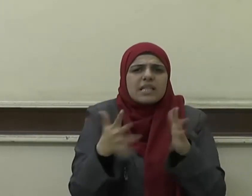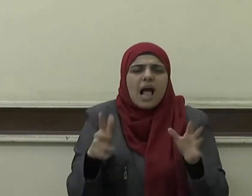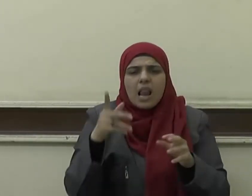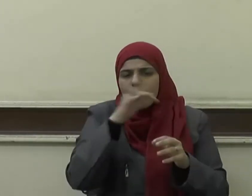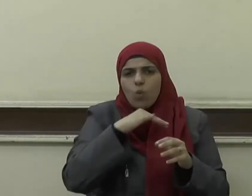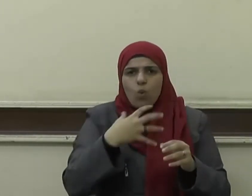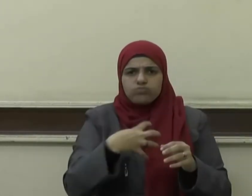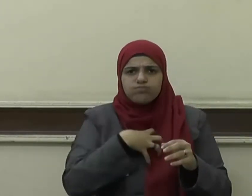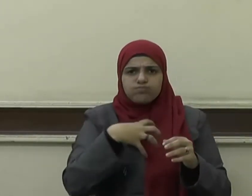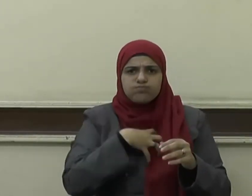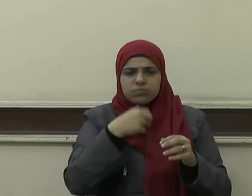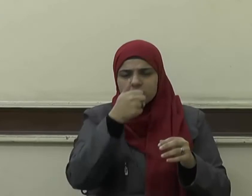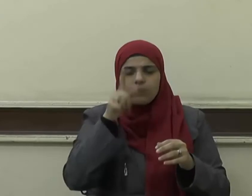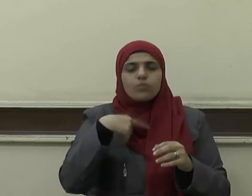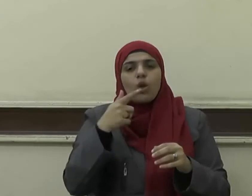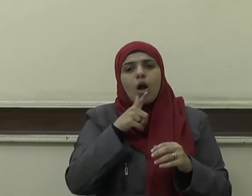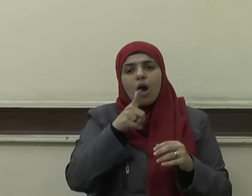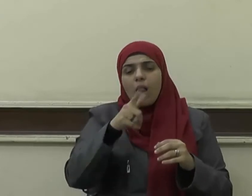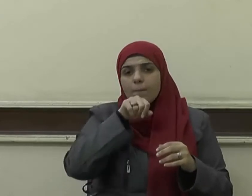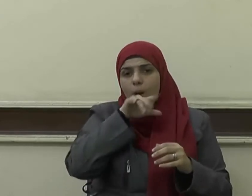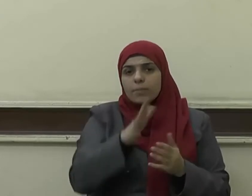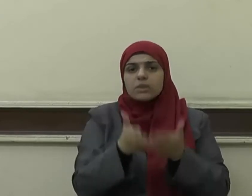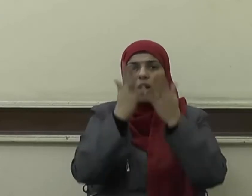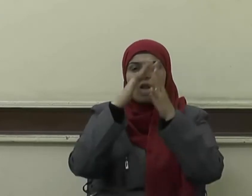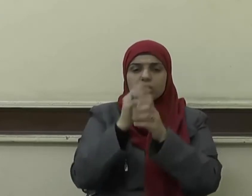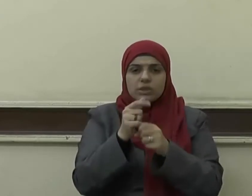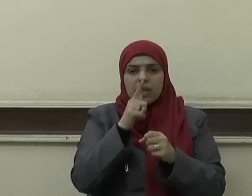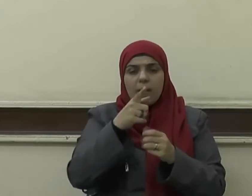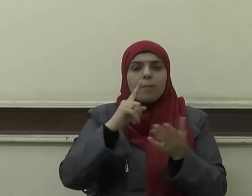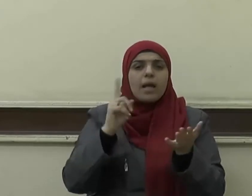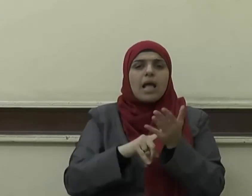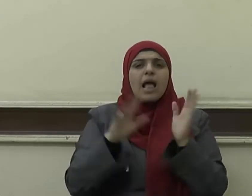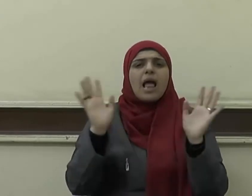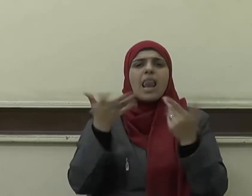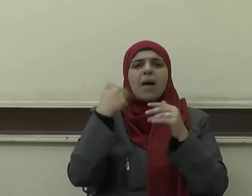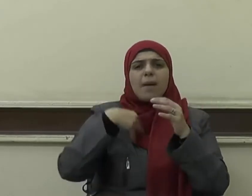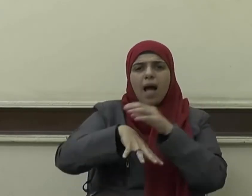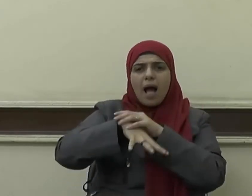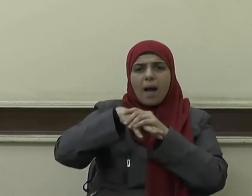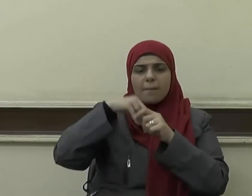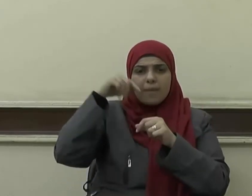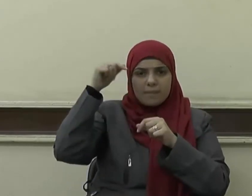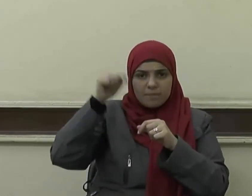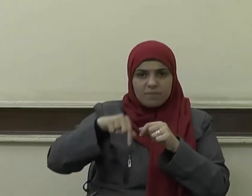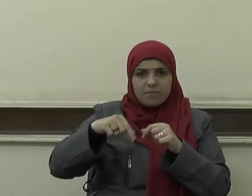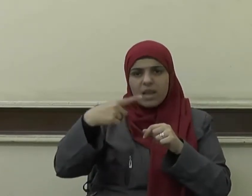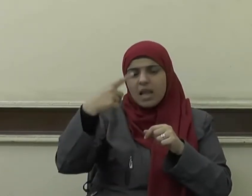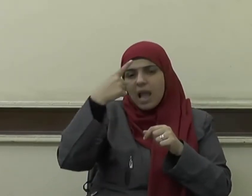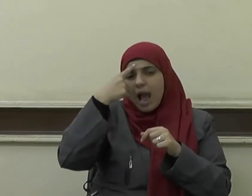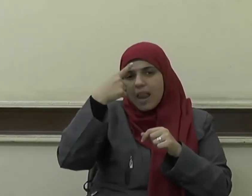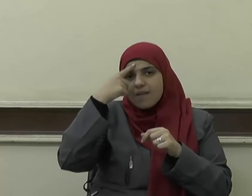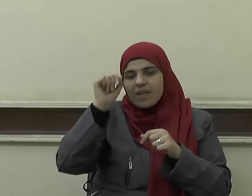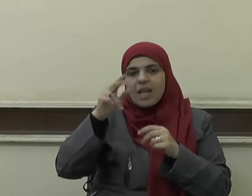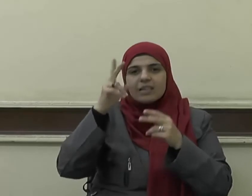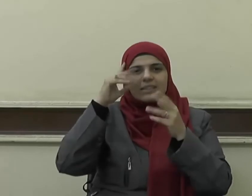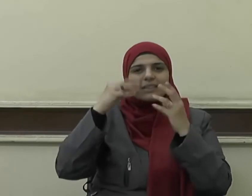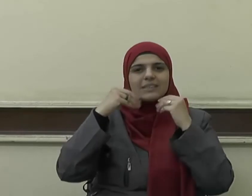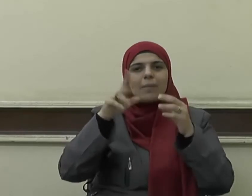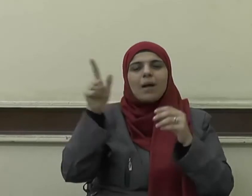وسلم إنما بعثت بالحنيفية السمحة كما دع الإسلام إلى نشر الألفة والسلام